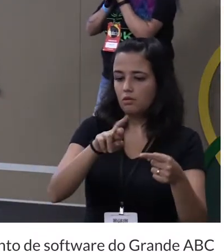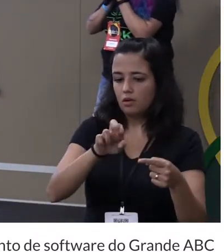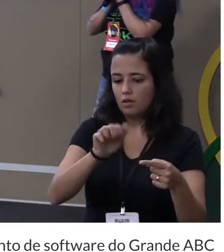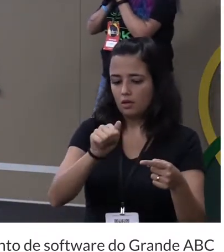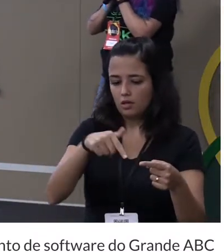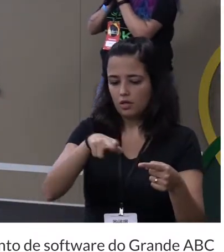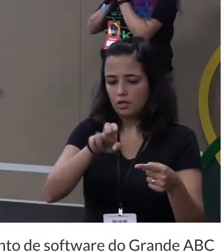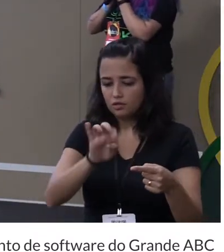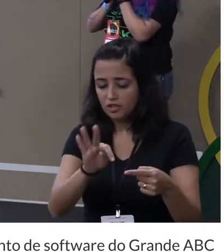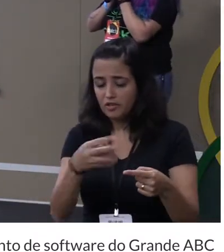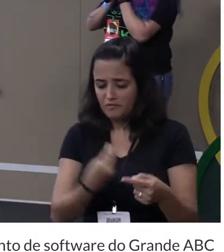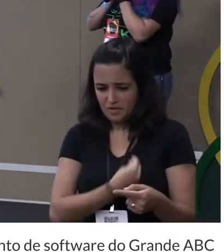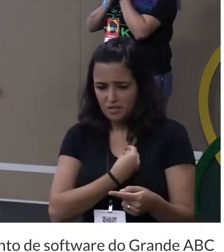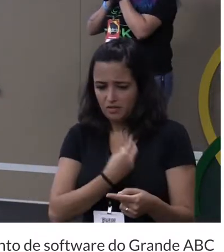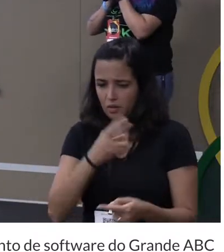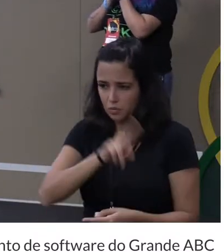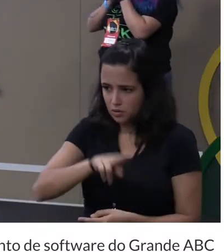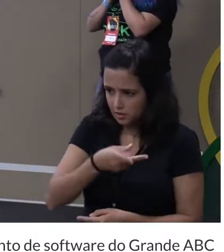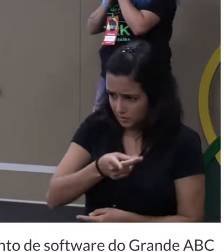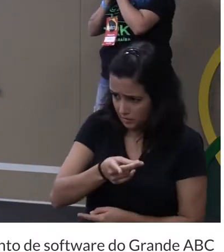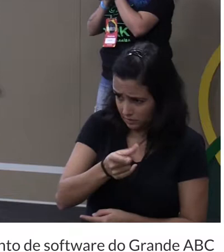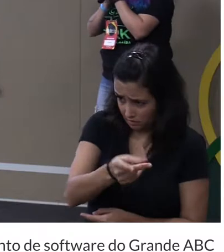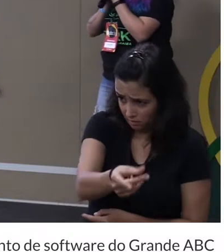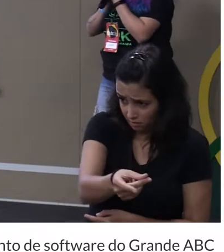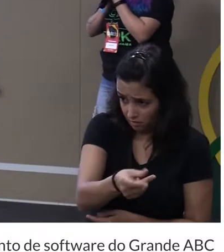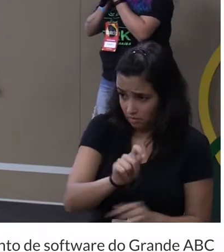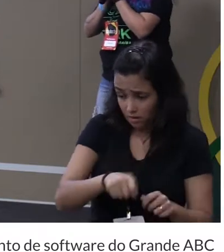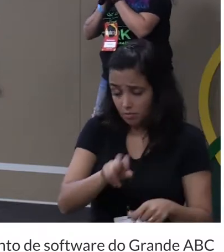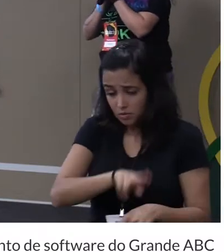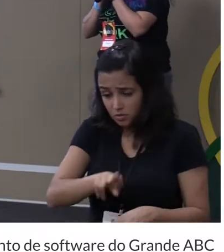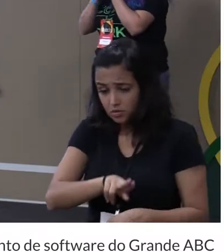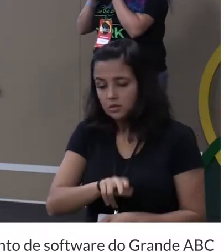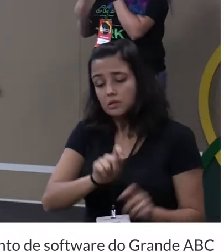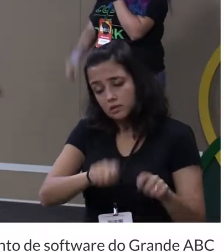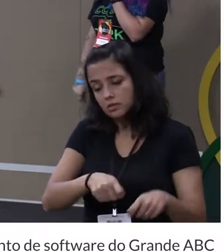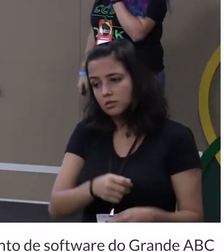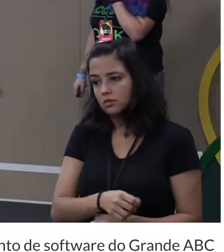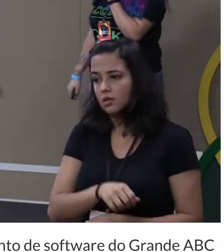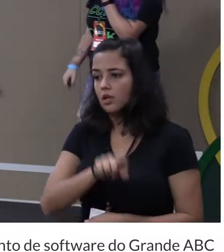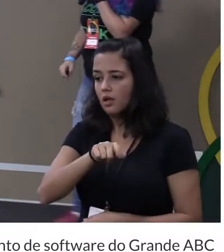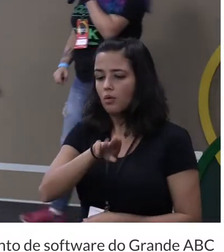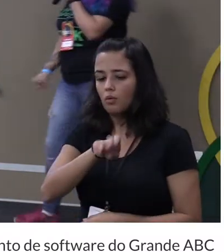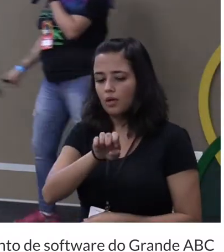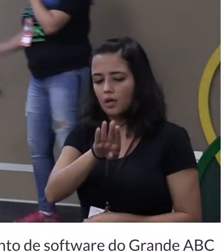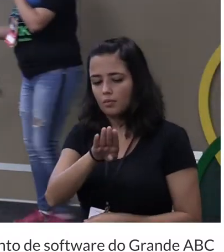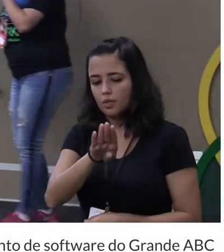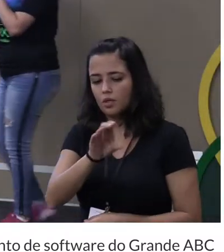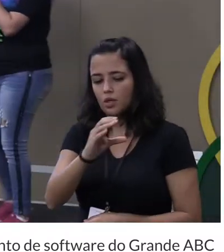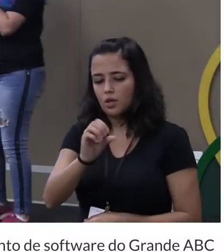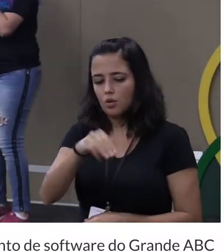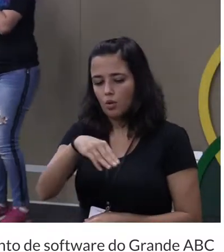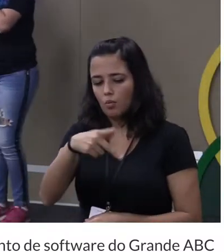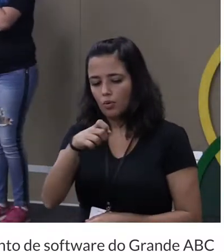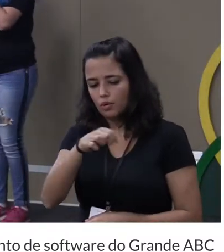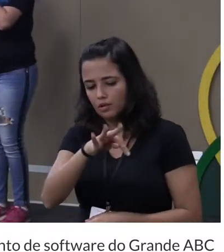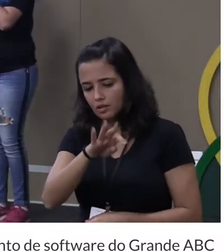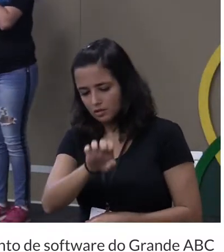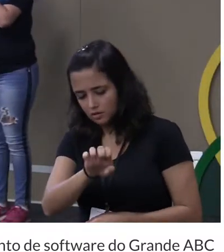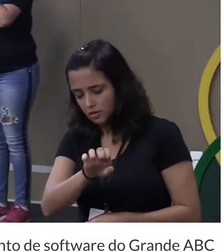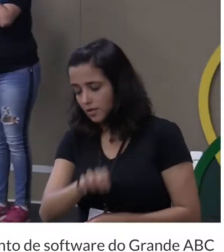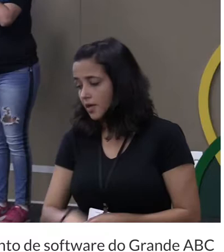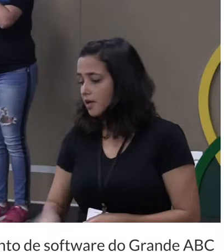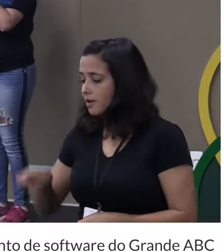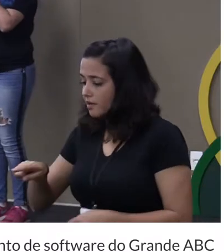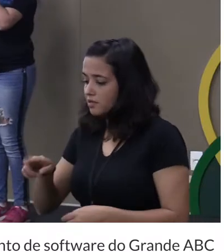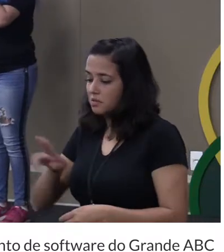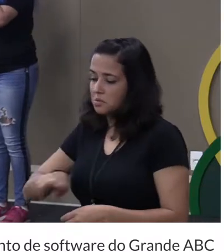usar ele muitas vezes na minha vida posso querer usar ele em tudo quanto é lugar posso é Web Components esse componente aqui eu vou usar